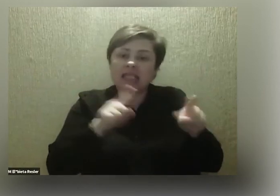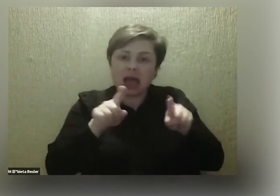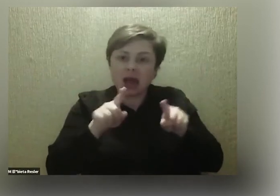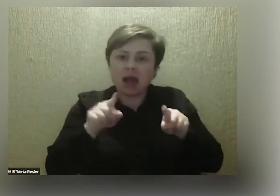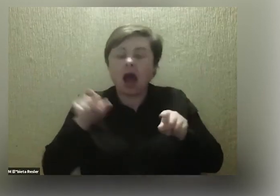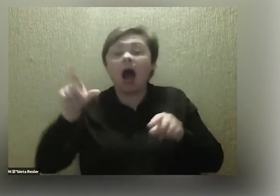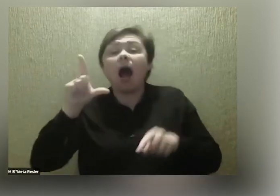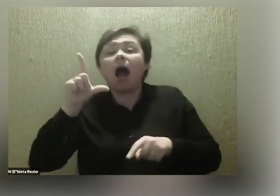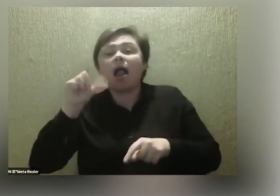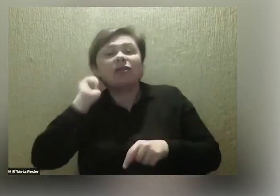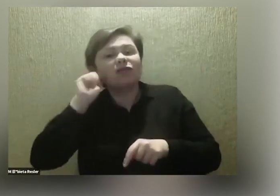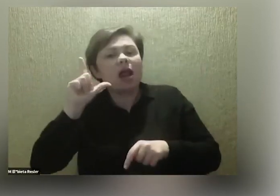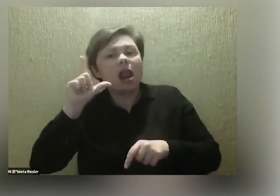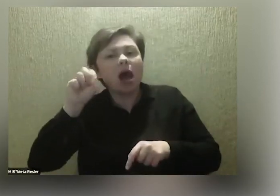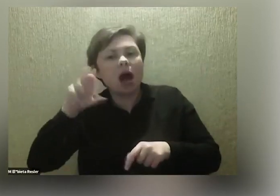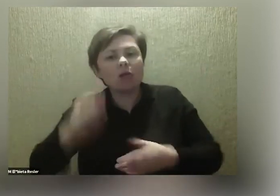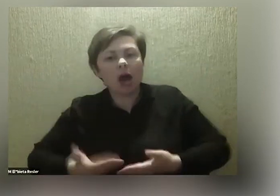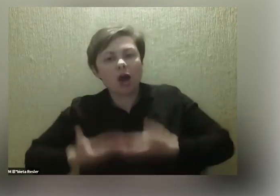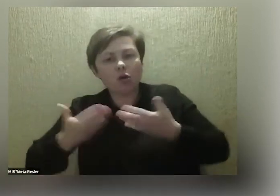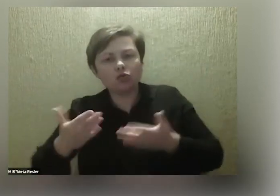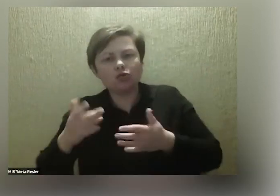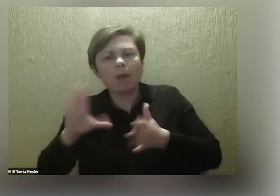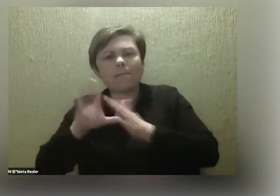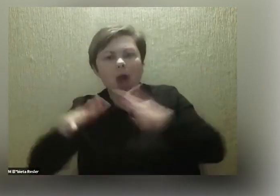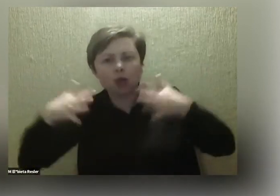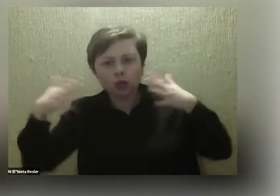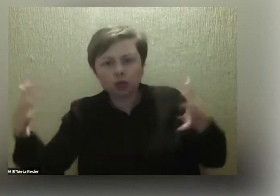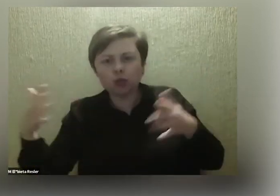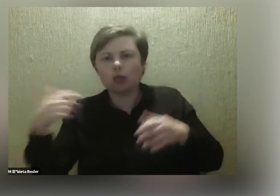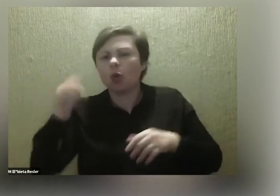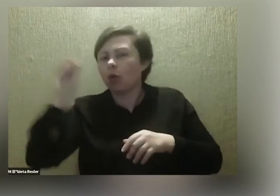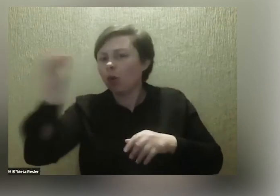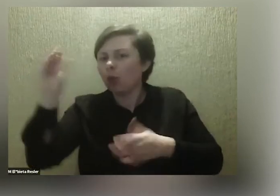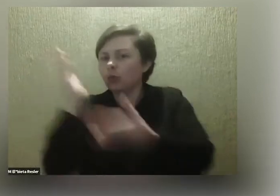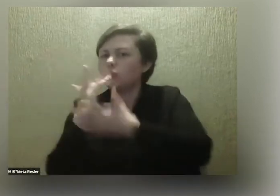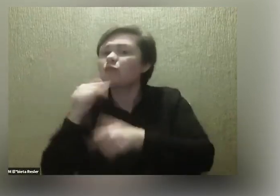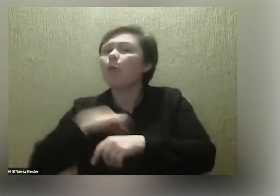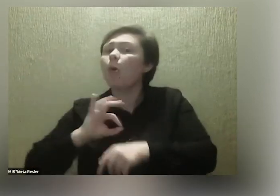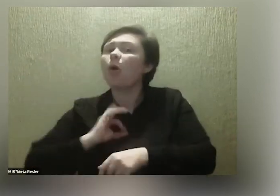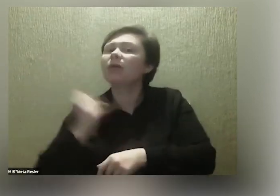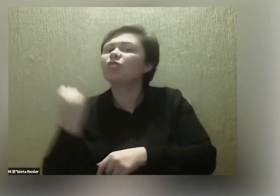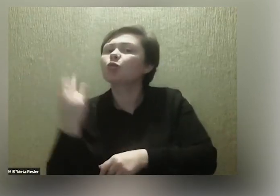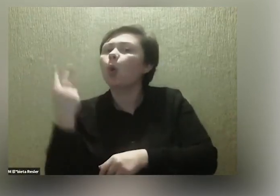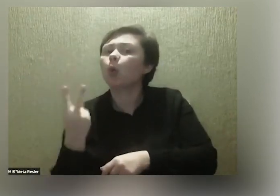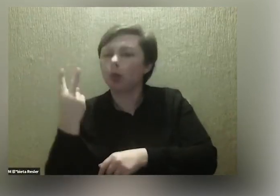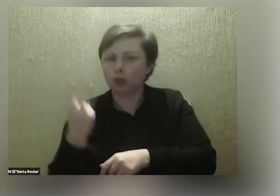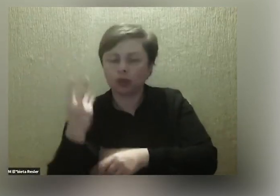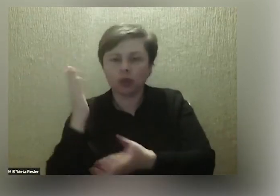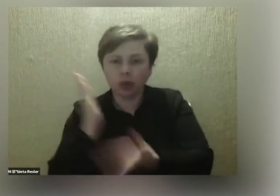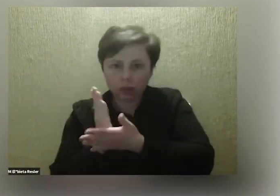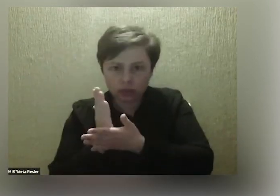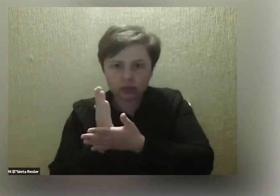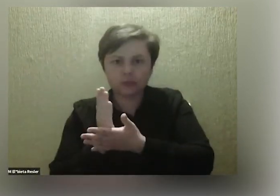Laurę w dużym mieście. Poza tym ja też z góry uprzydzałam, że jest to moje drugie dziecko. I jakby skoro